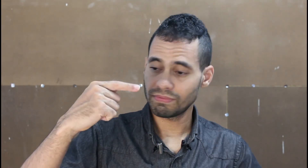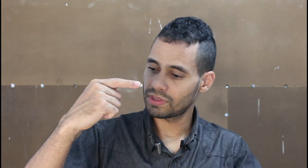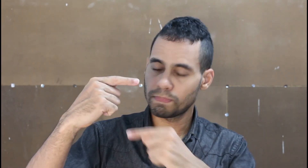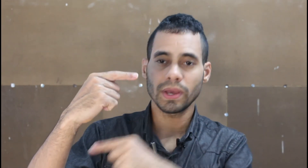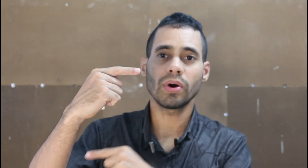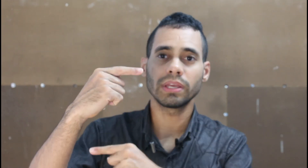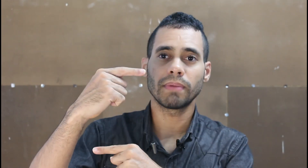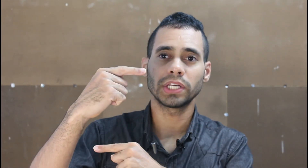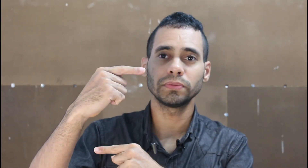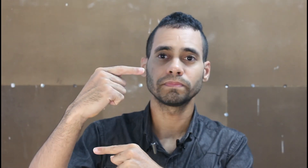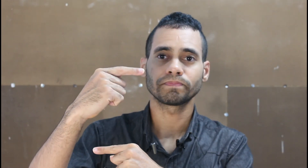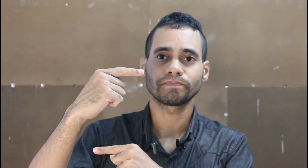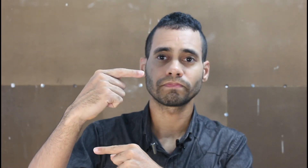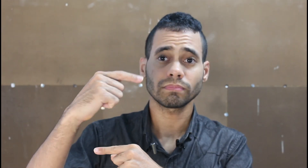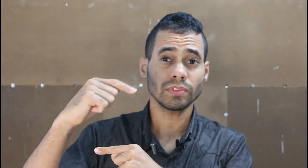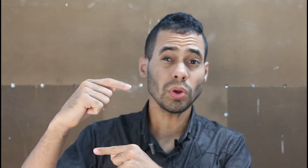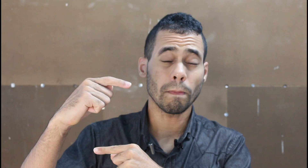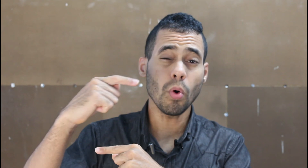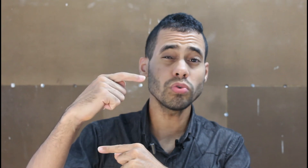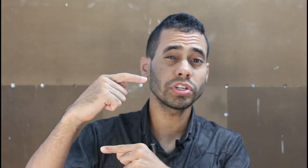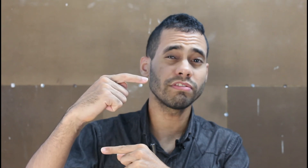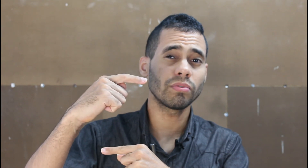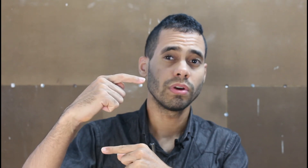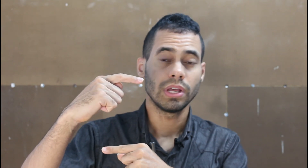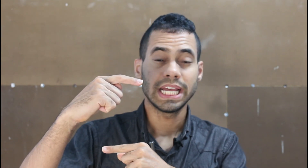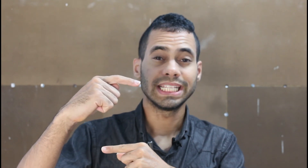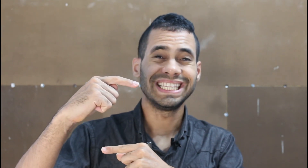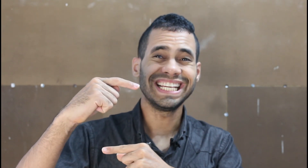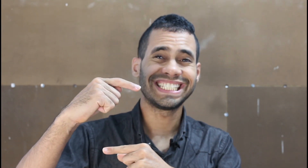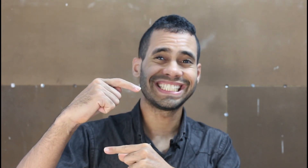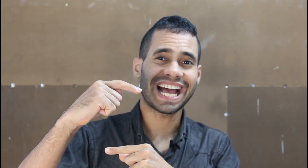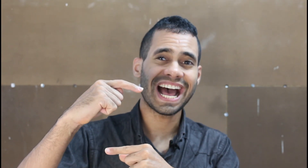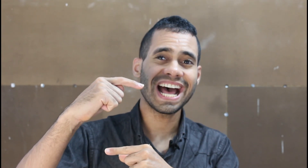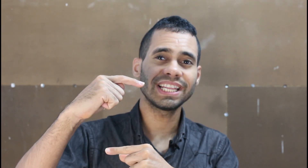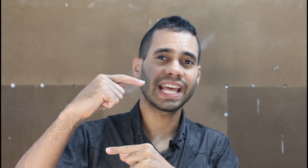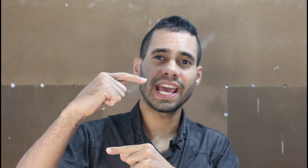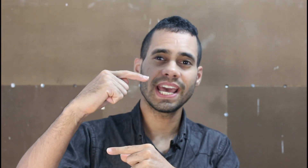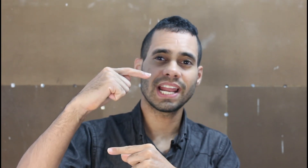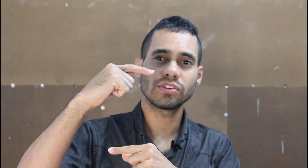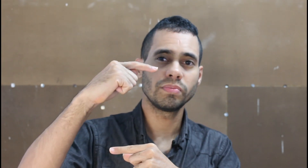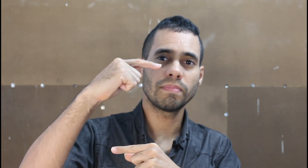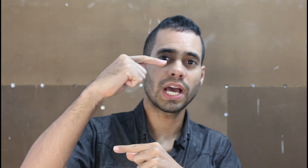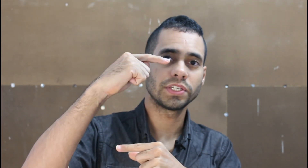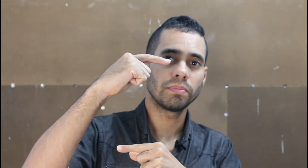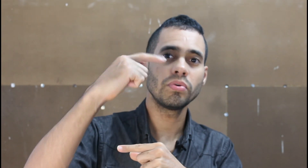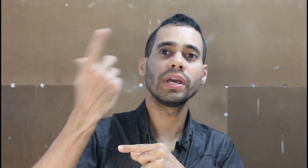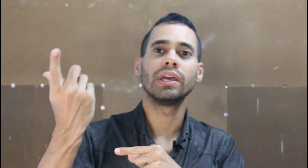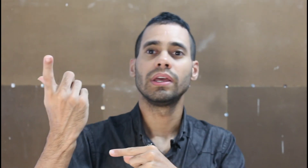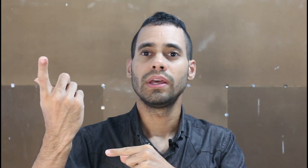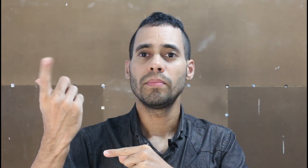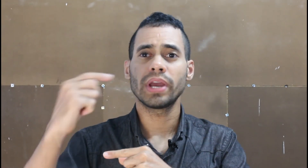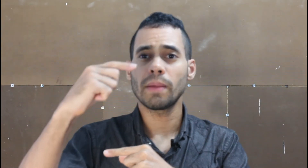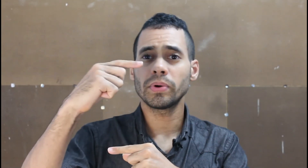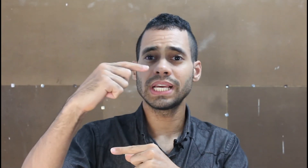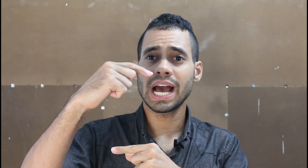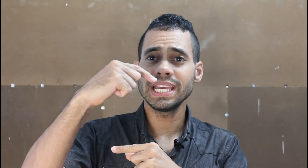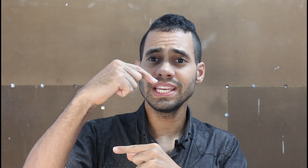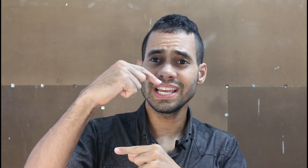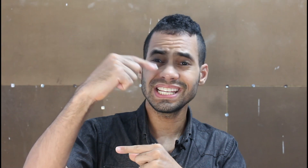pegou aqui embaixo poucos que vão deixar até ela subir mais por quê? porque ela pode cair e ele